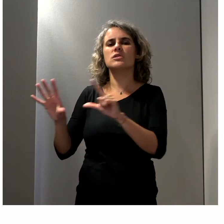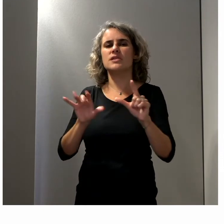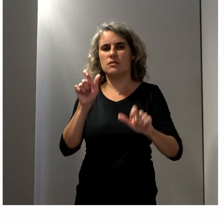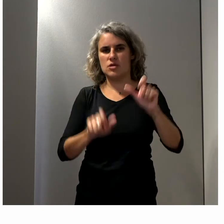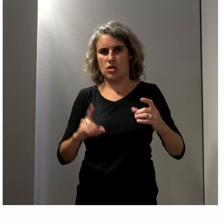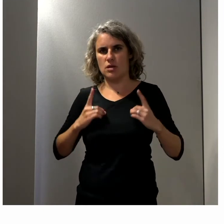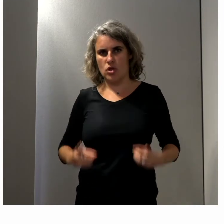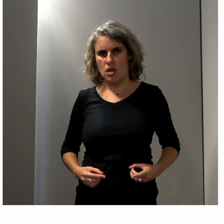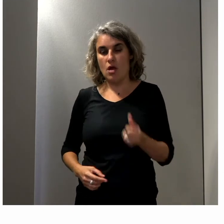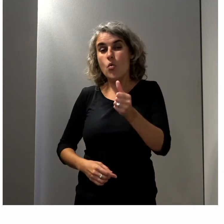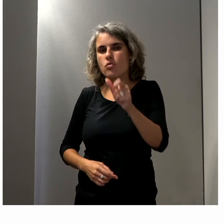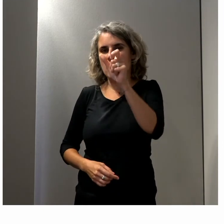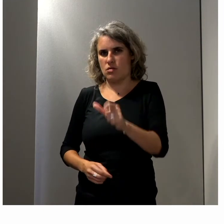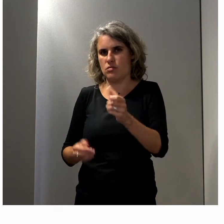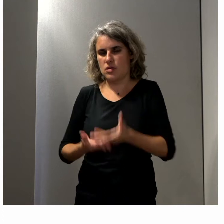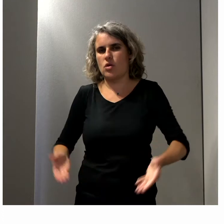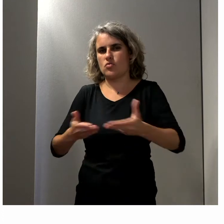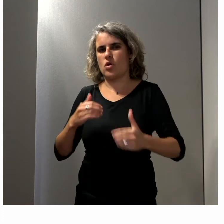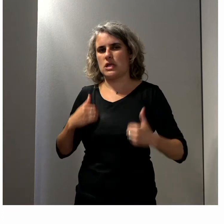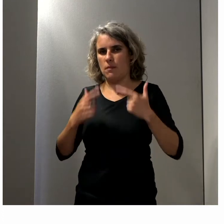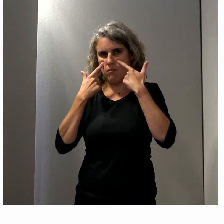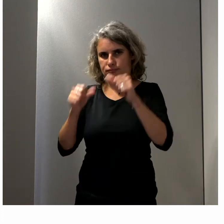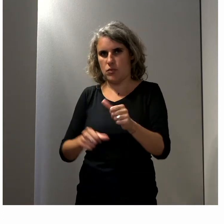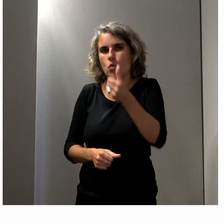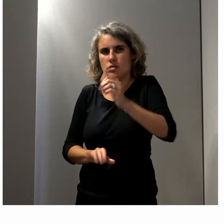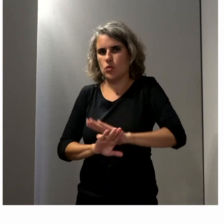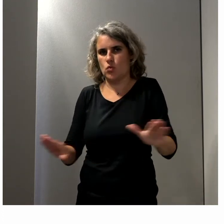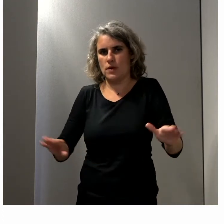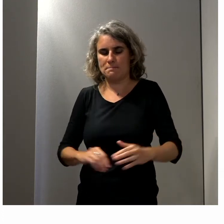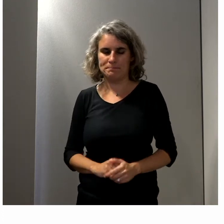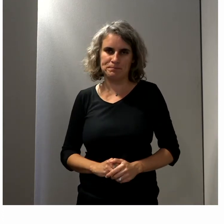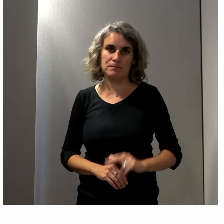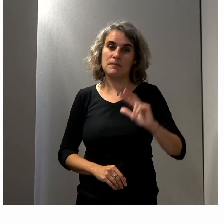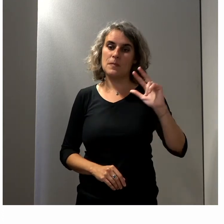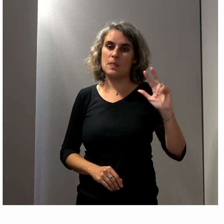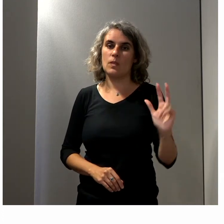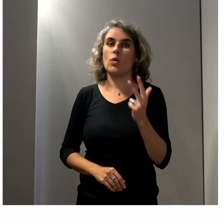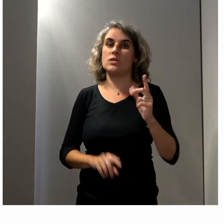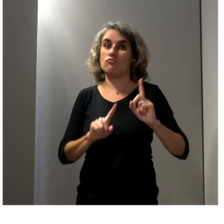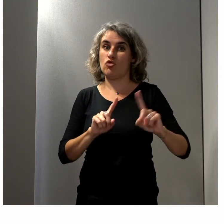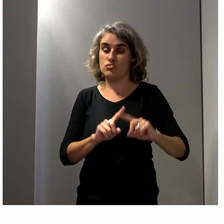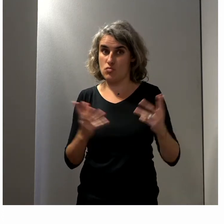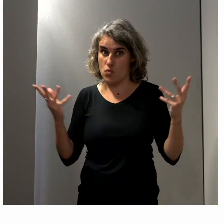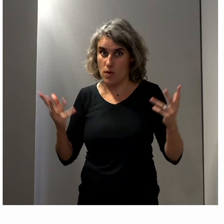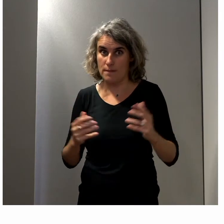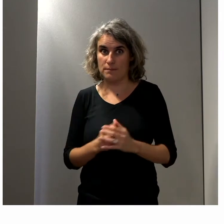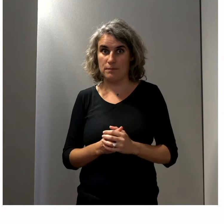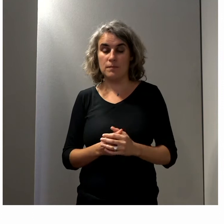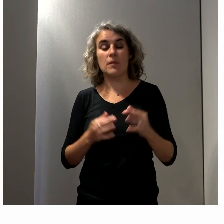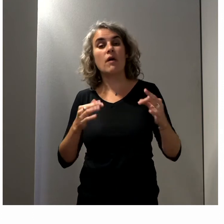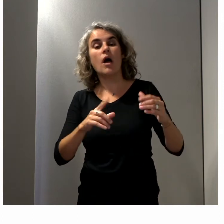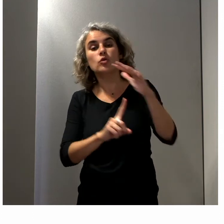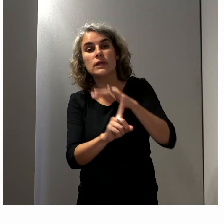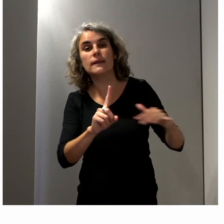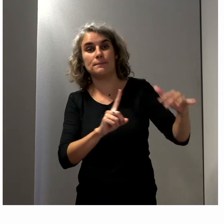situation de handicap visible. Et puis, le troisième niveau, au-delà des partis et des instances politiques, c'est tout simplement pour la société.